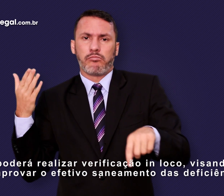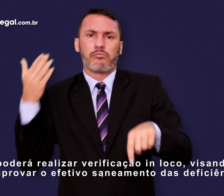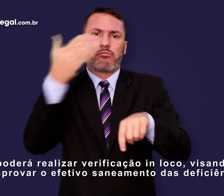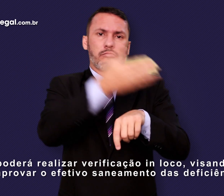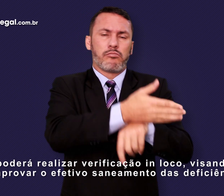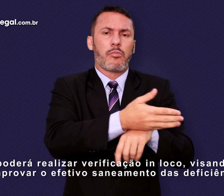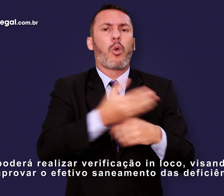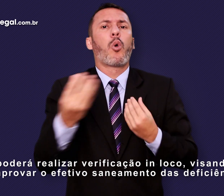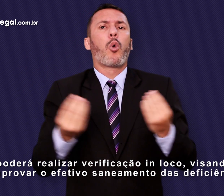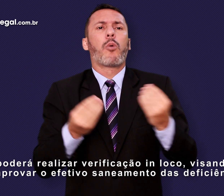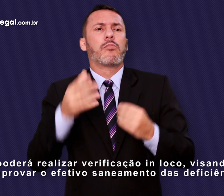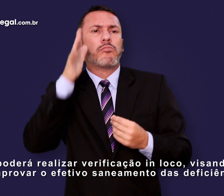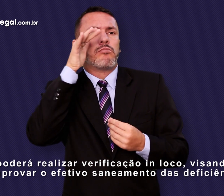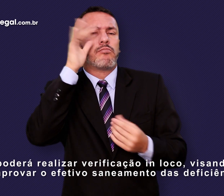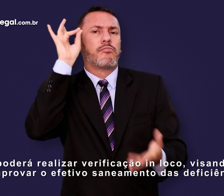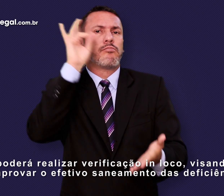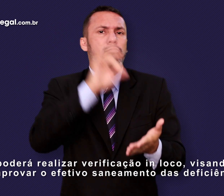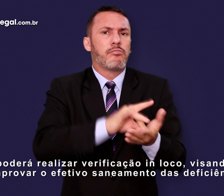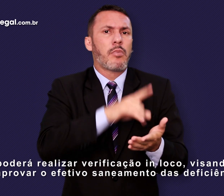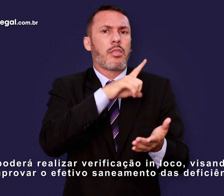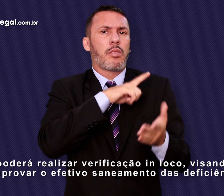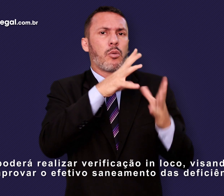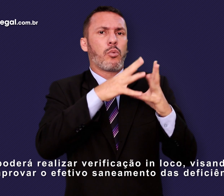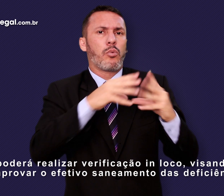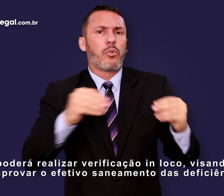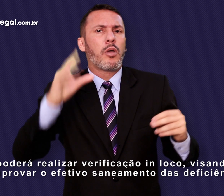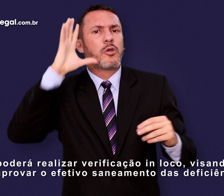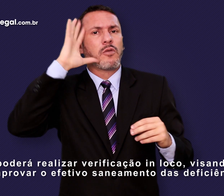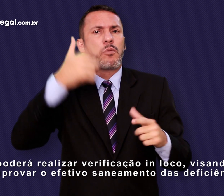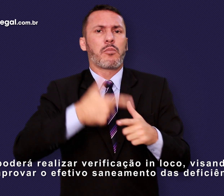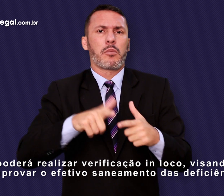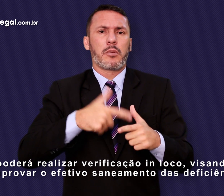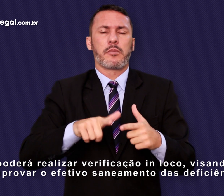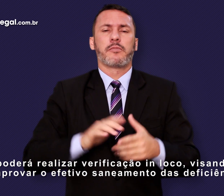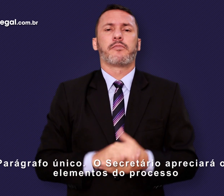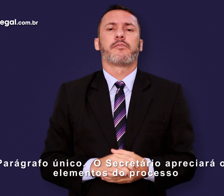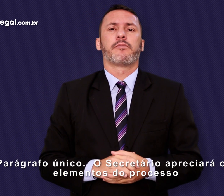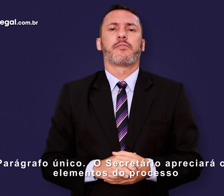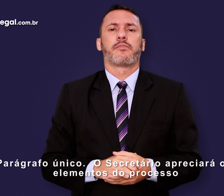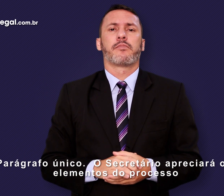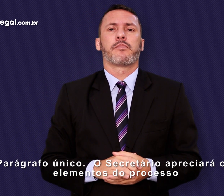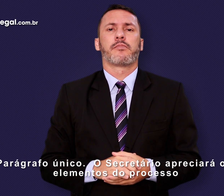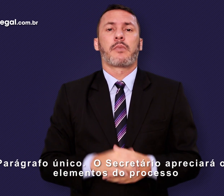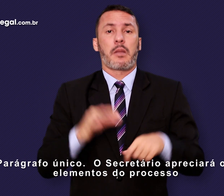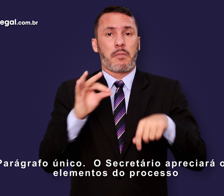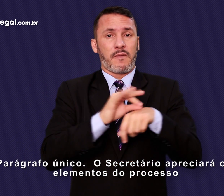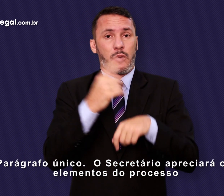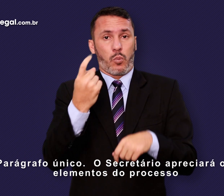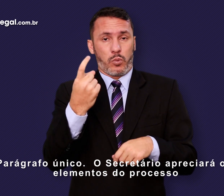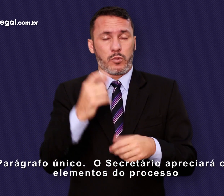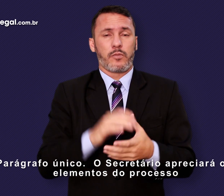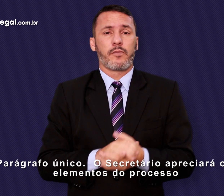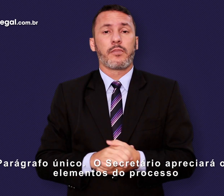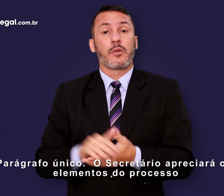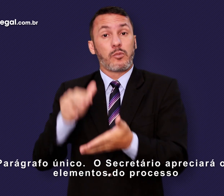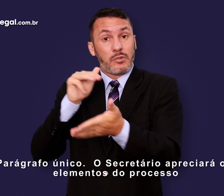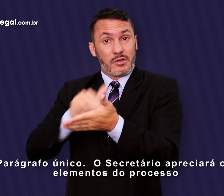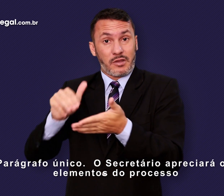loco, visando comprovar o efetivo saneamento das deficiências. Parágrafo único. O secretário apreciará os